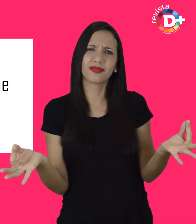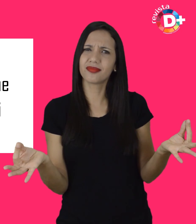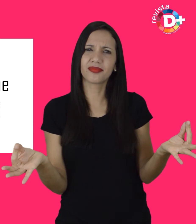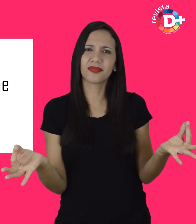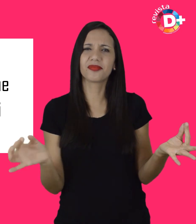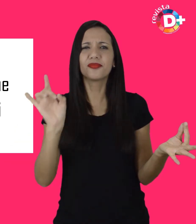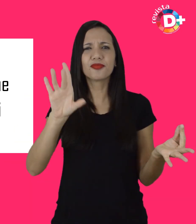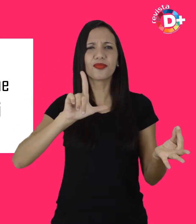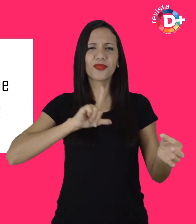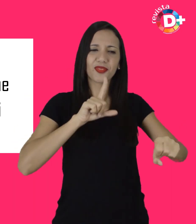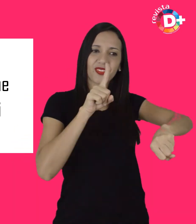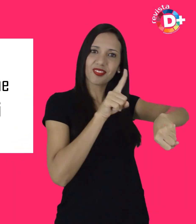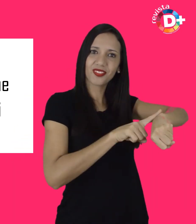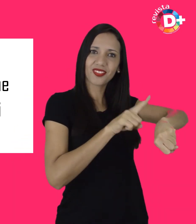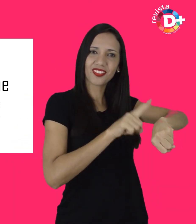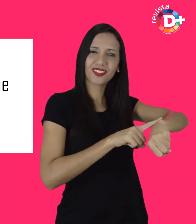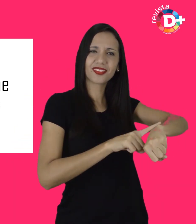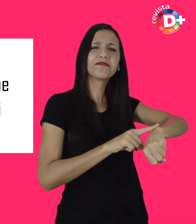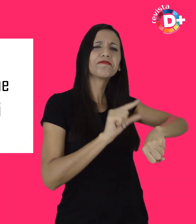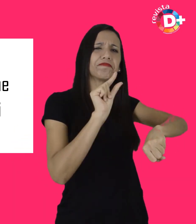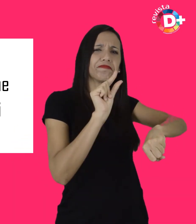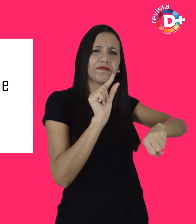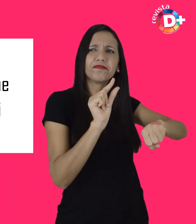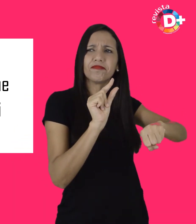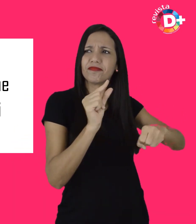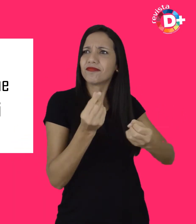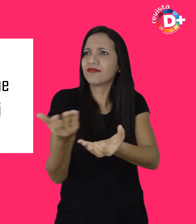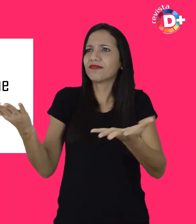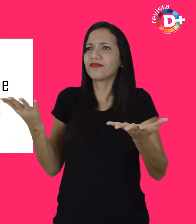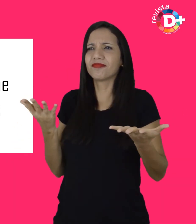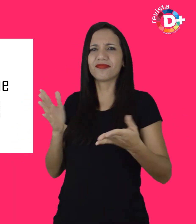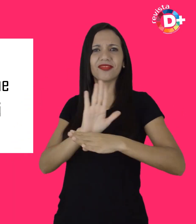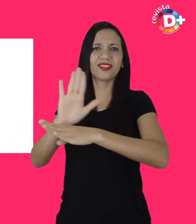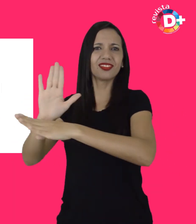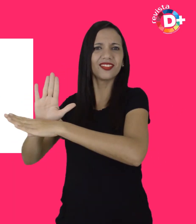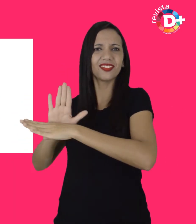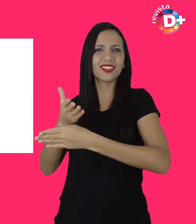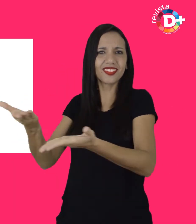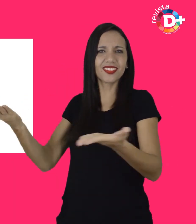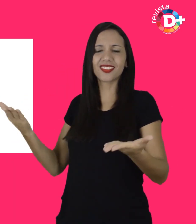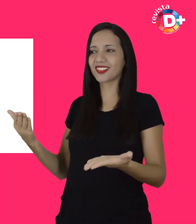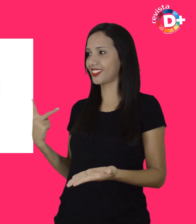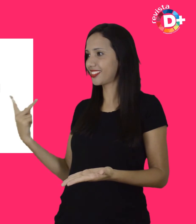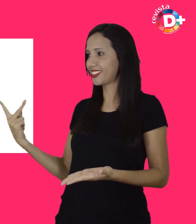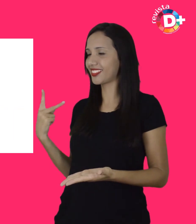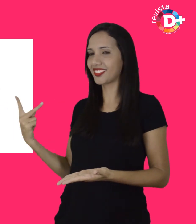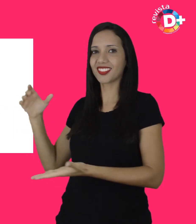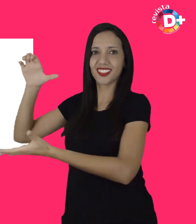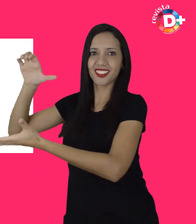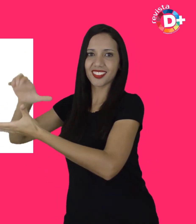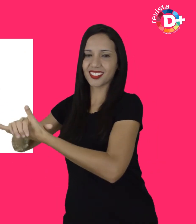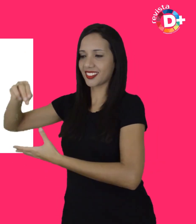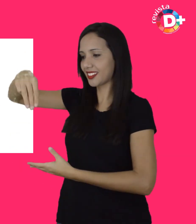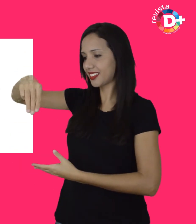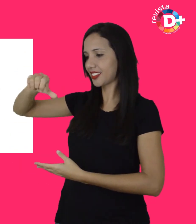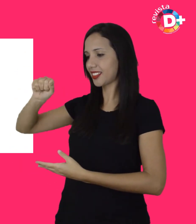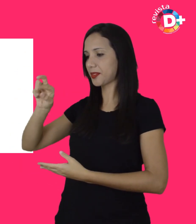despender um pouco do tempo e da energia que ela e o marido Márcio Berti tinham